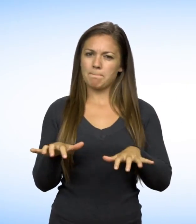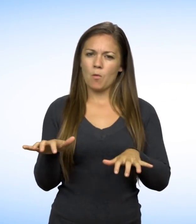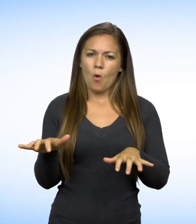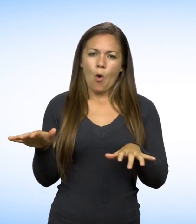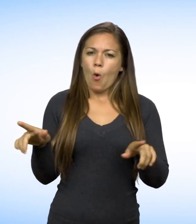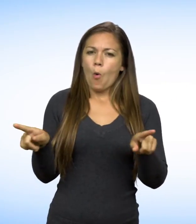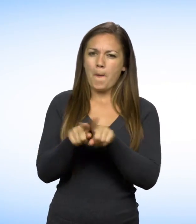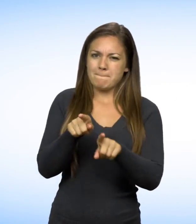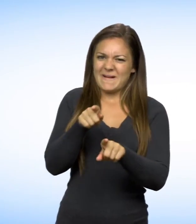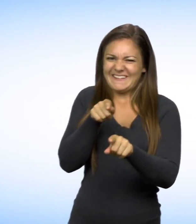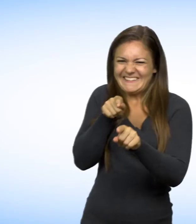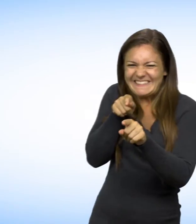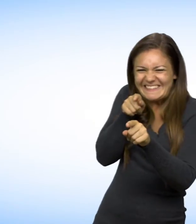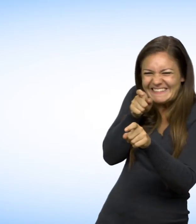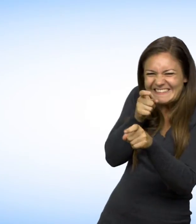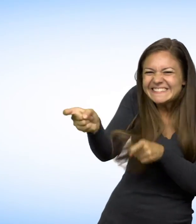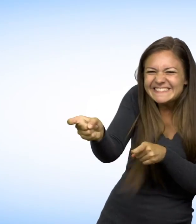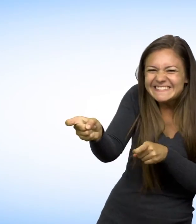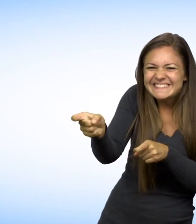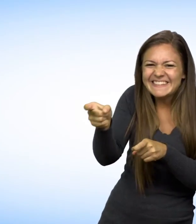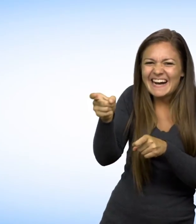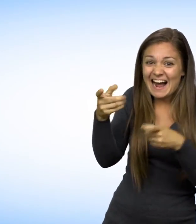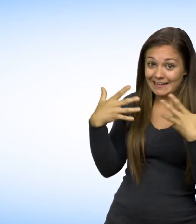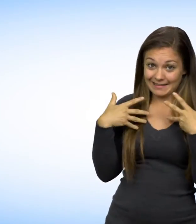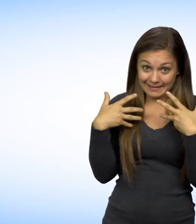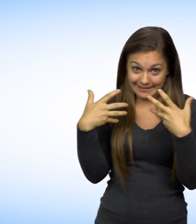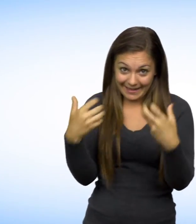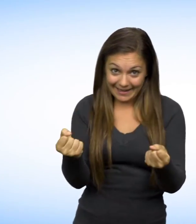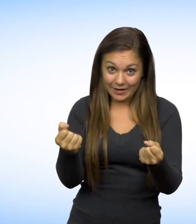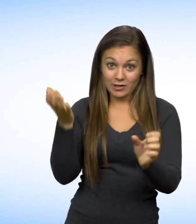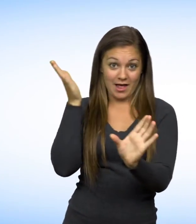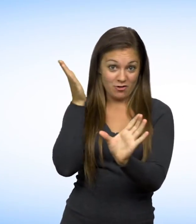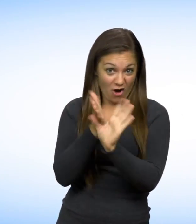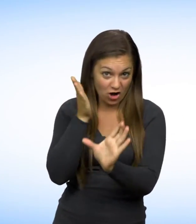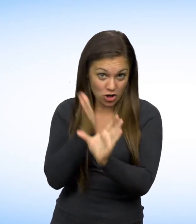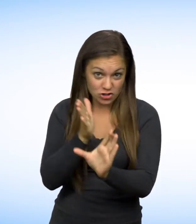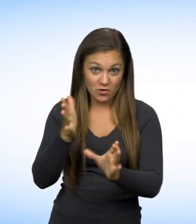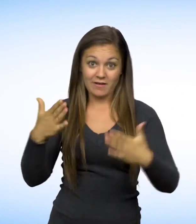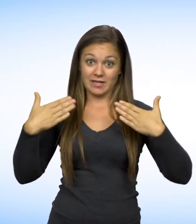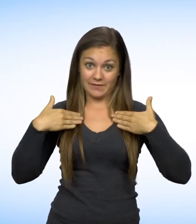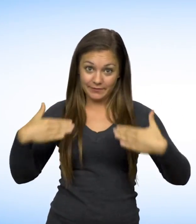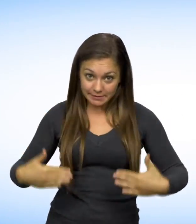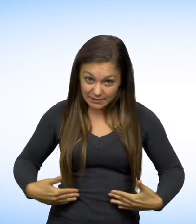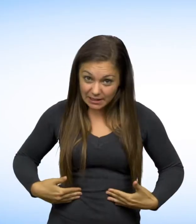dignité ou à la santé psychologique ou physique d'un ou de plusieurs autres individus.